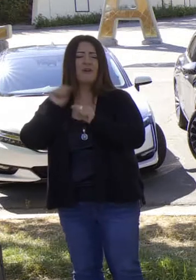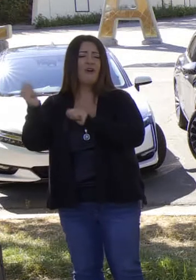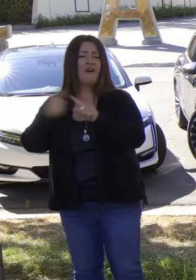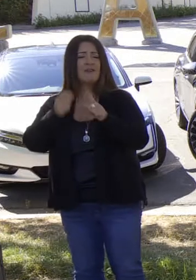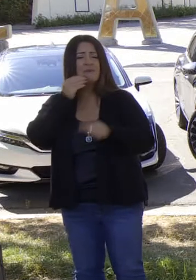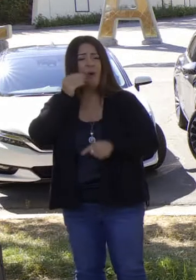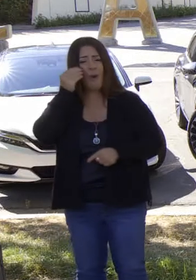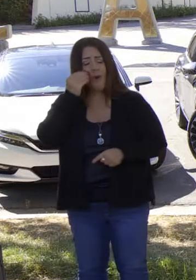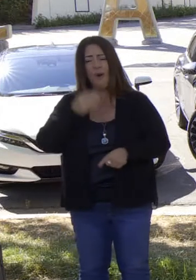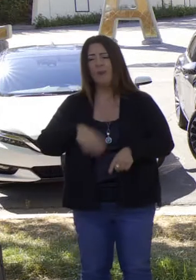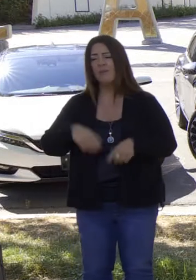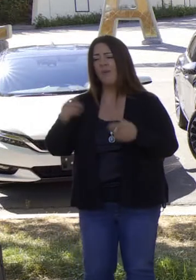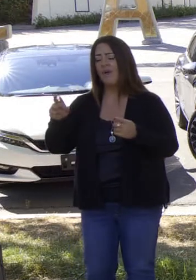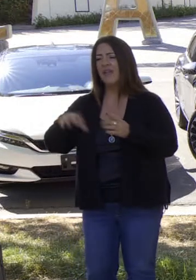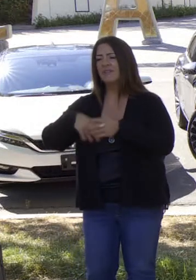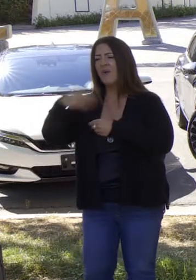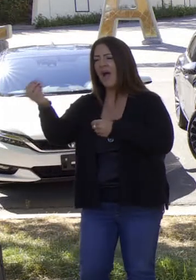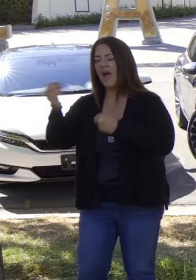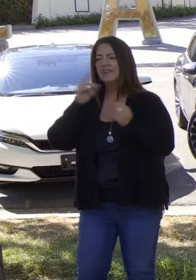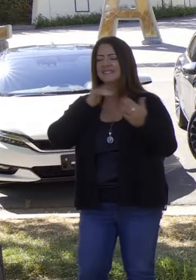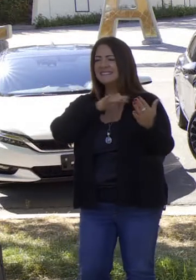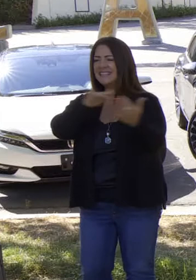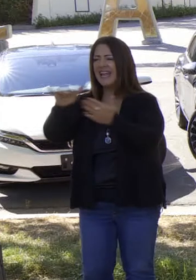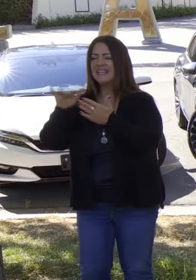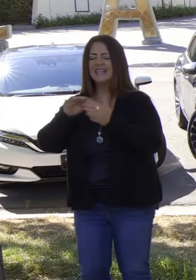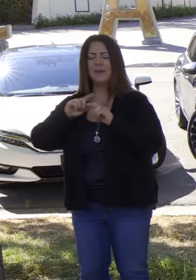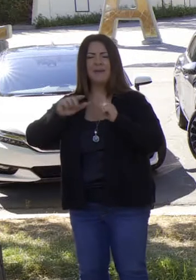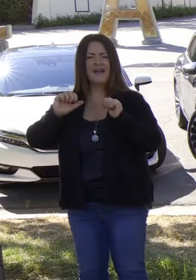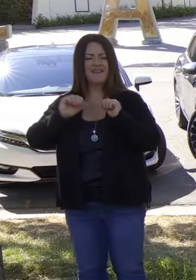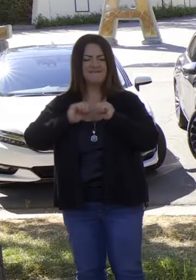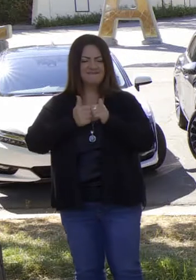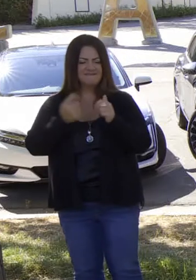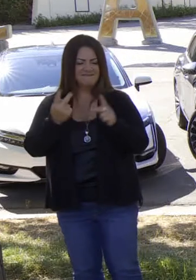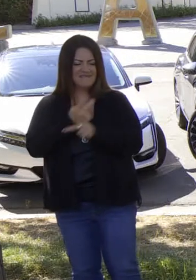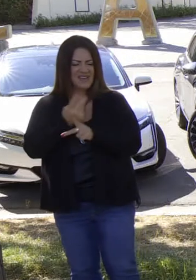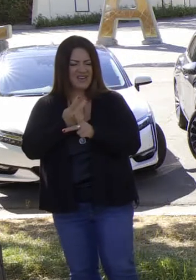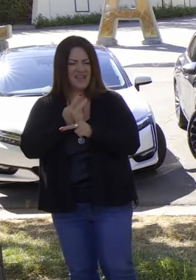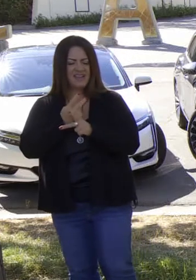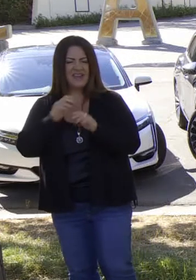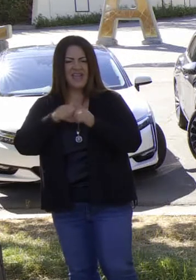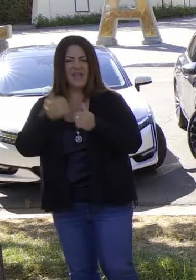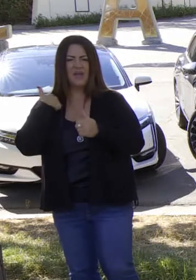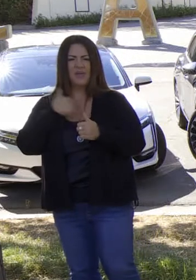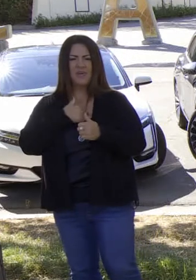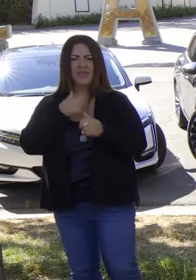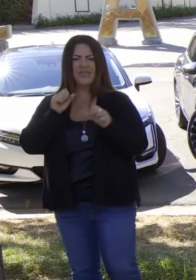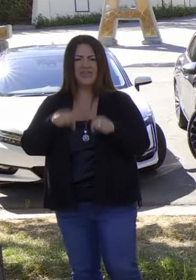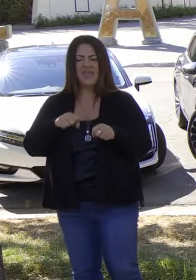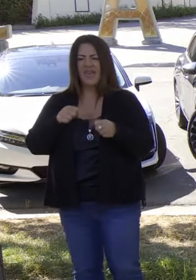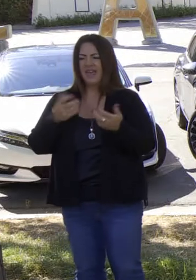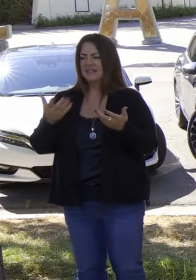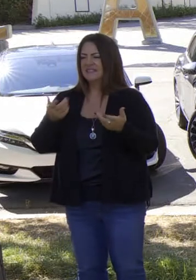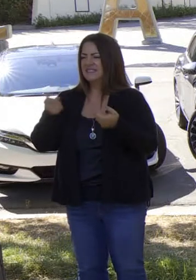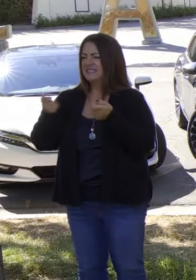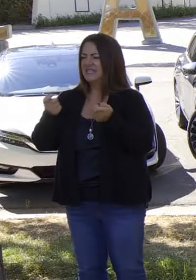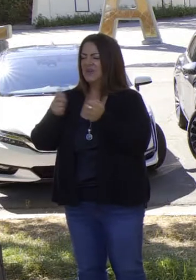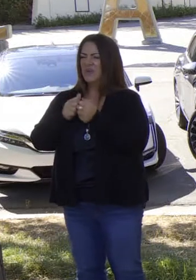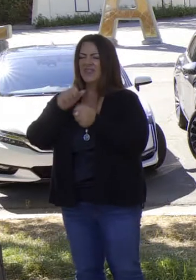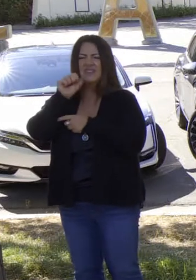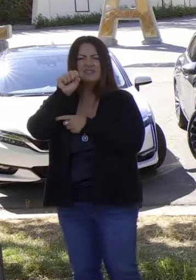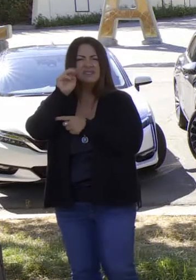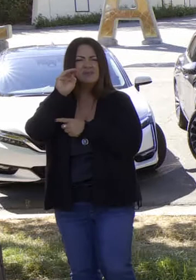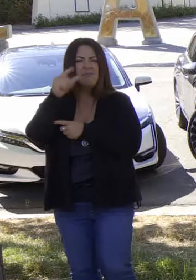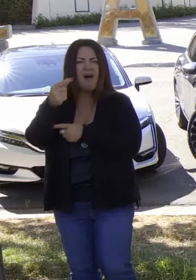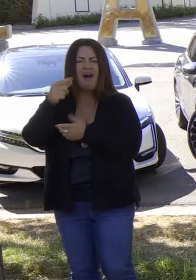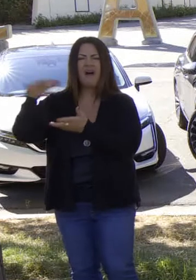veces desde sus propios hogares, desde las recámaras, sus oficinas en casa, buscan la manera de cómo lograr